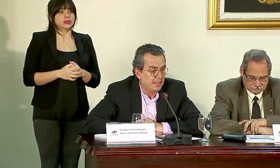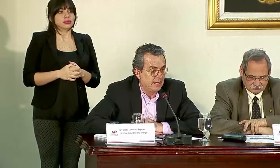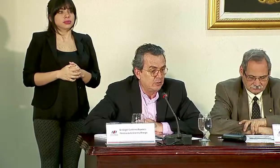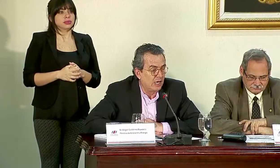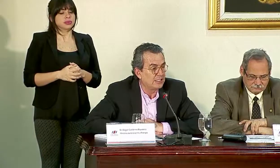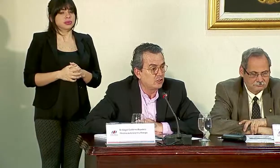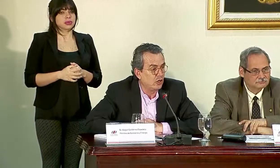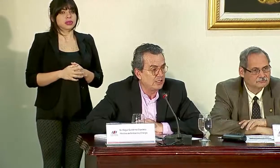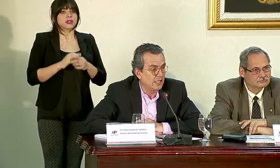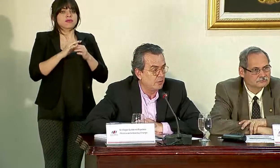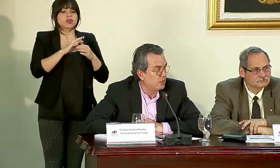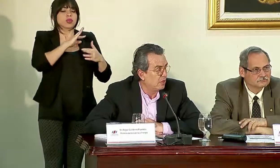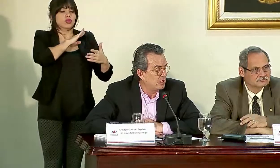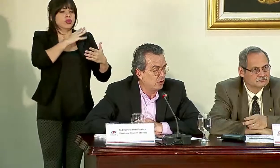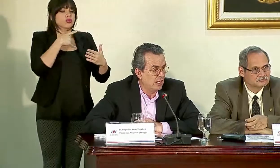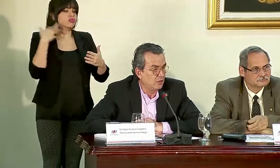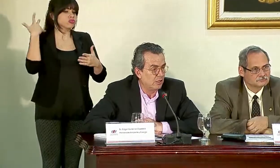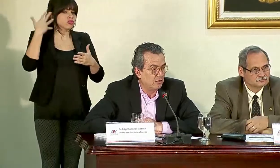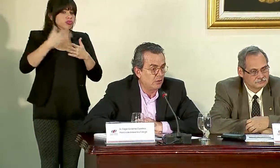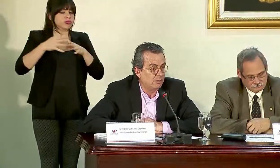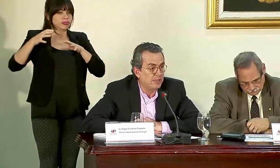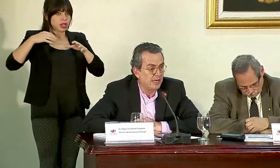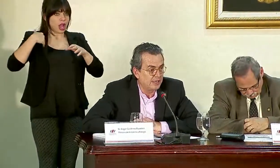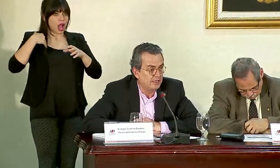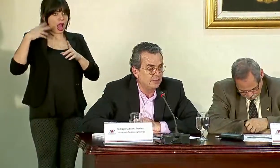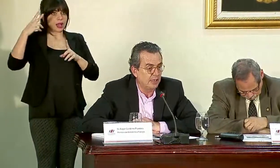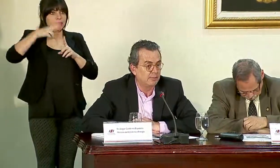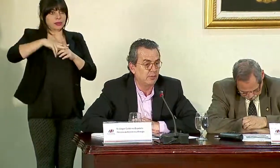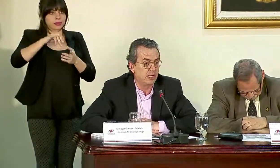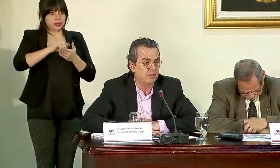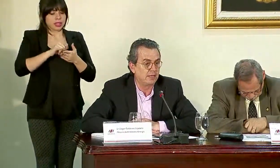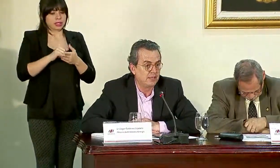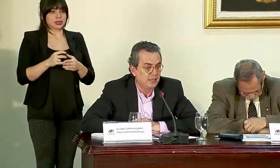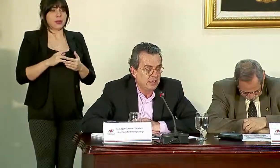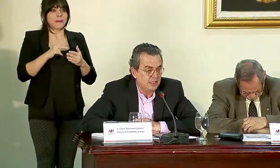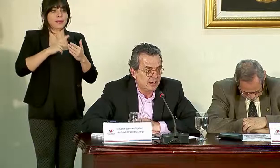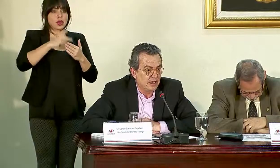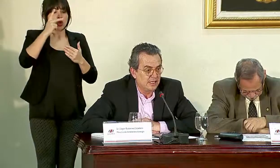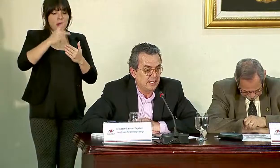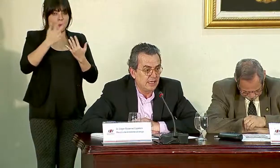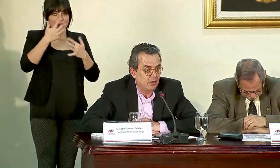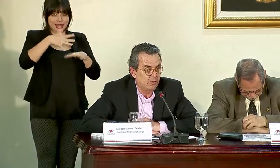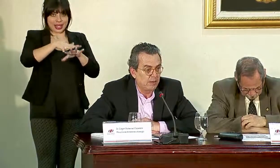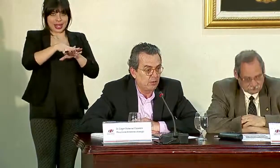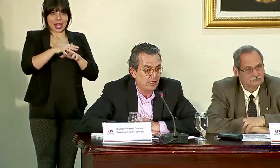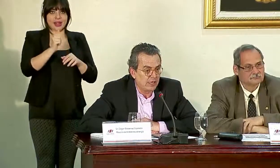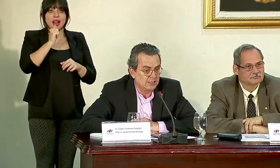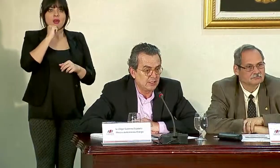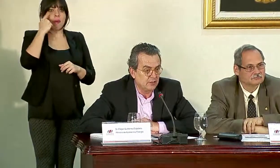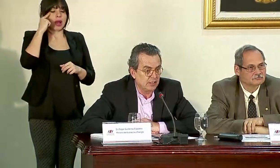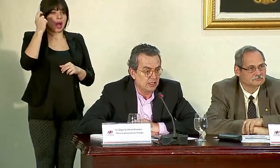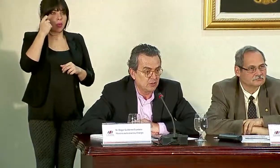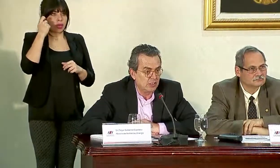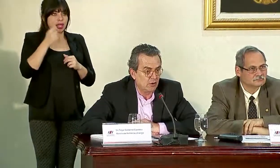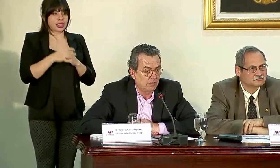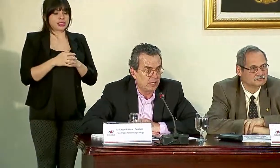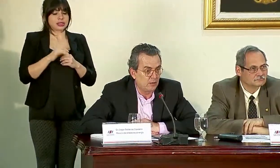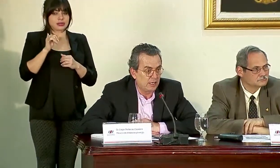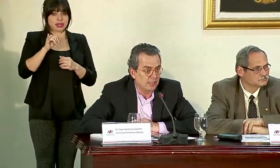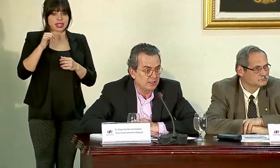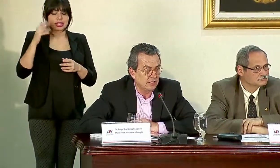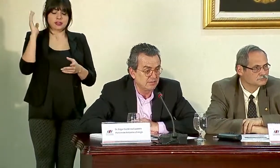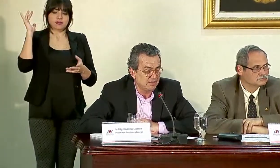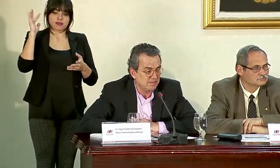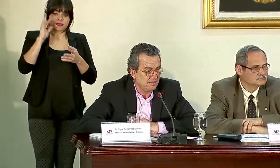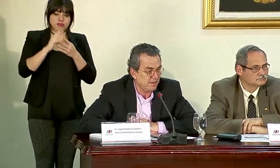de todas las acciones que hemos estado desarrollando dentro del PIAC, el Programa Integral de Agua para Guanacaste, de gestión de agua